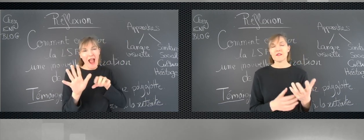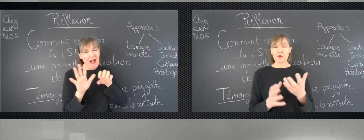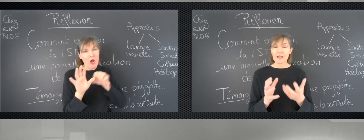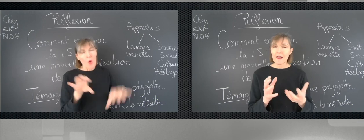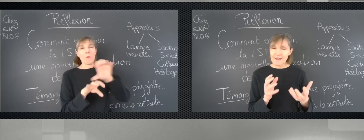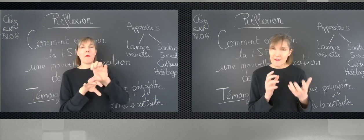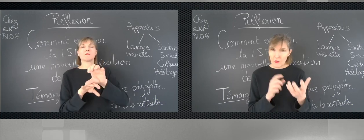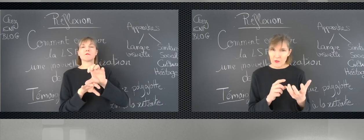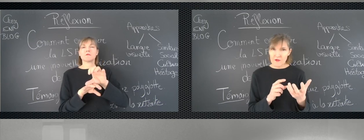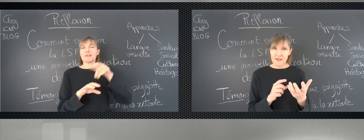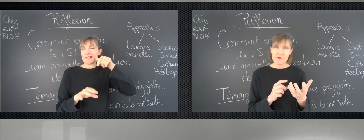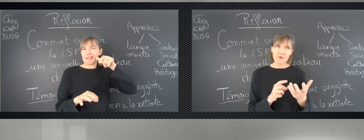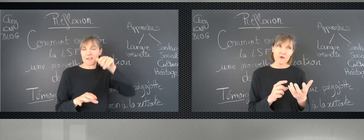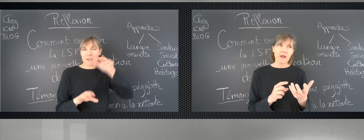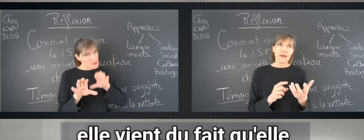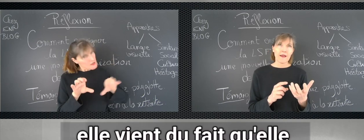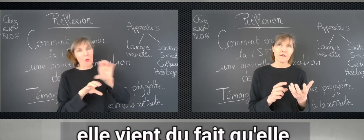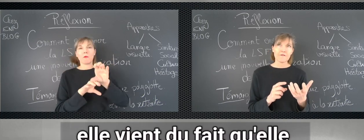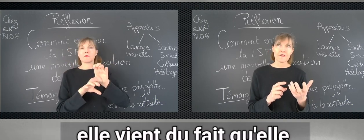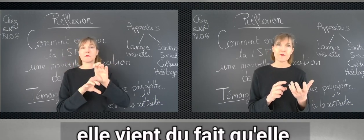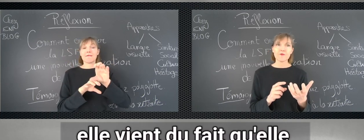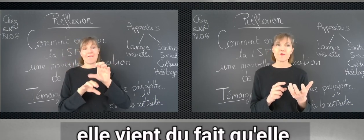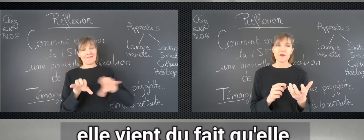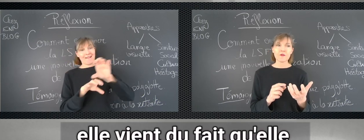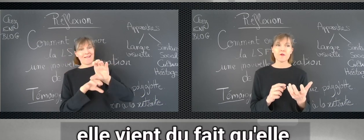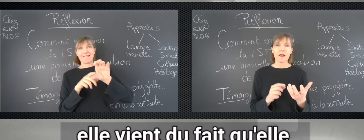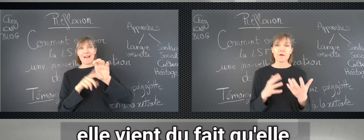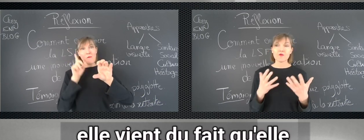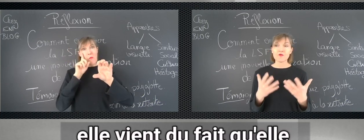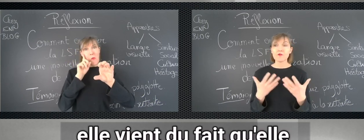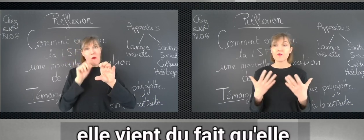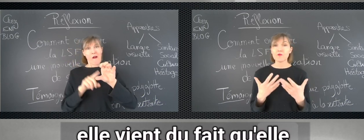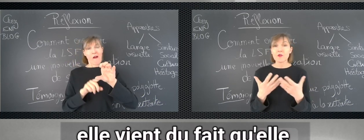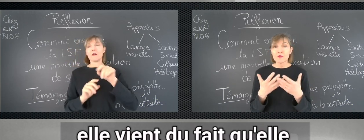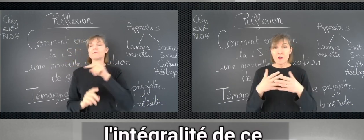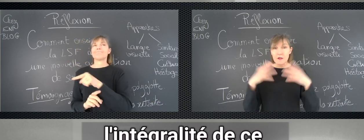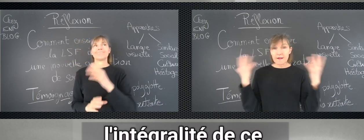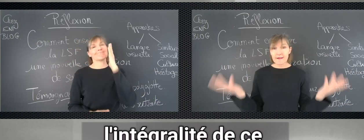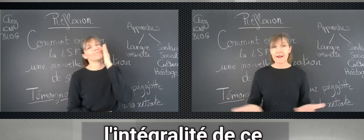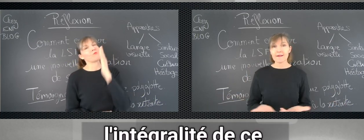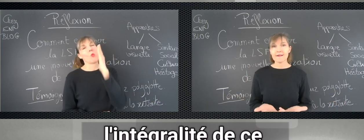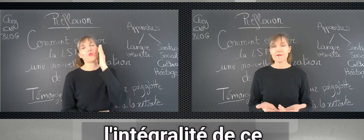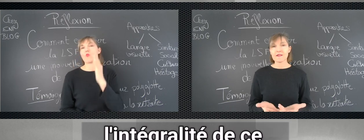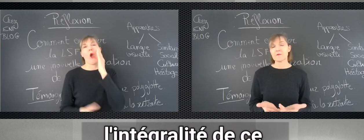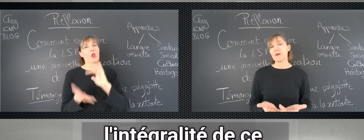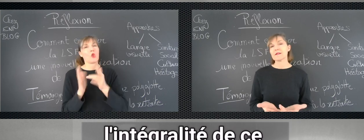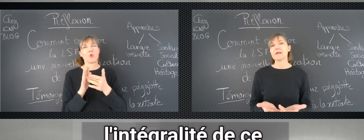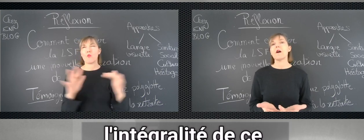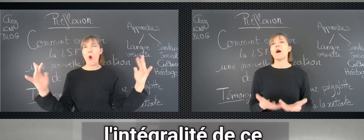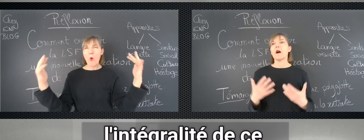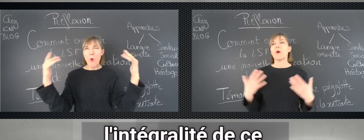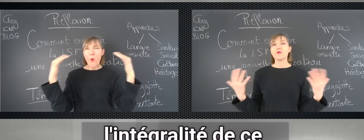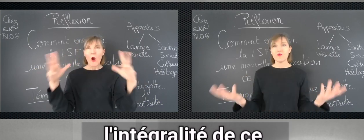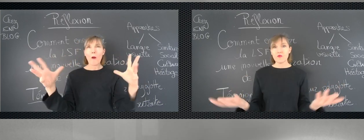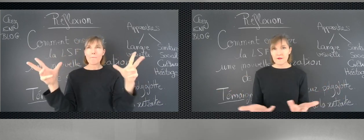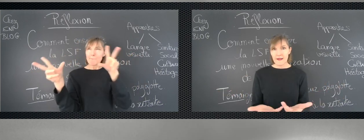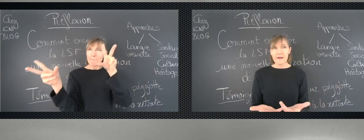'audition. Et là, cette compensation, elle vient du fait qu'elle a besoin de comprendre l'intégralité de ce qui se passe autour d'elle,